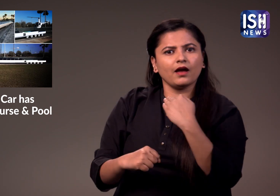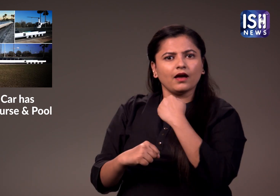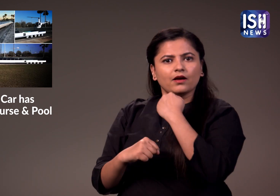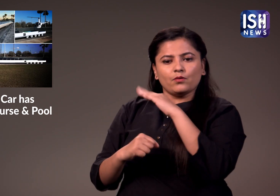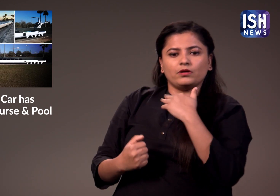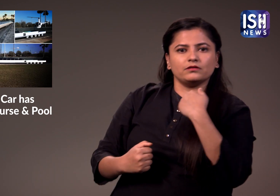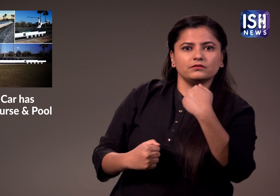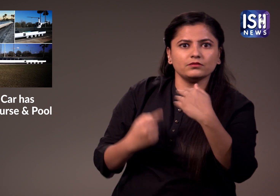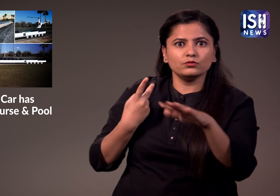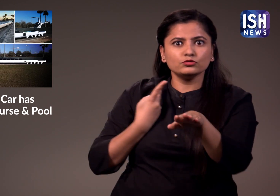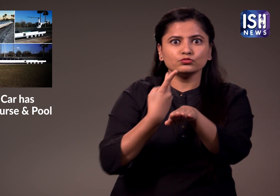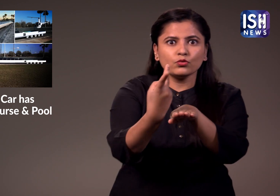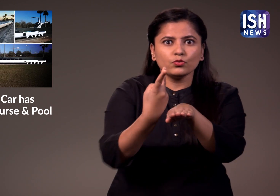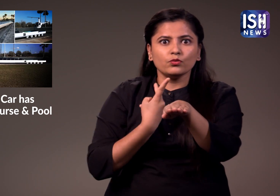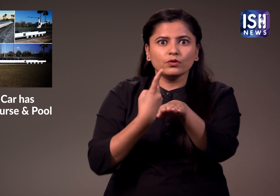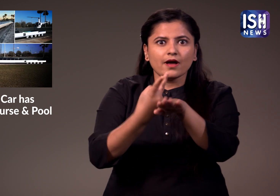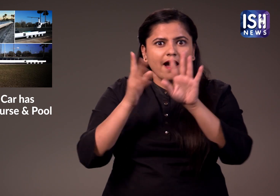तो पार्किंग करना भी बहुत आसान है